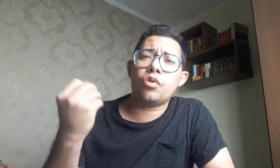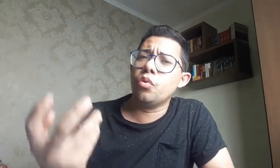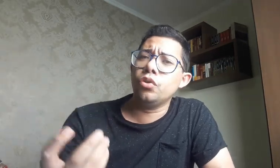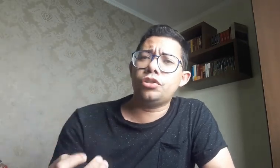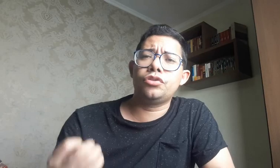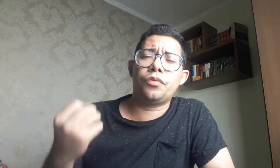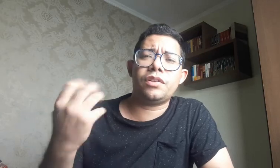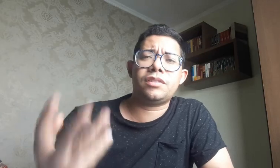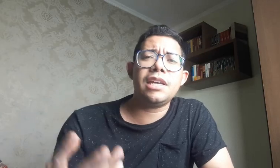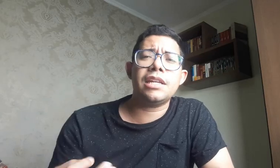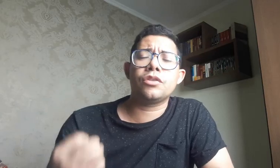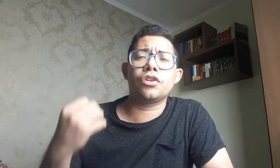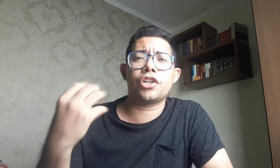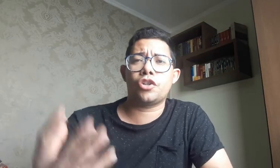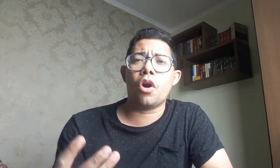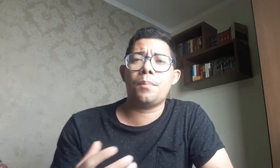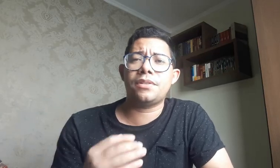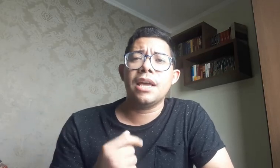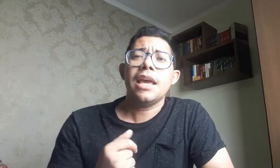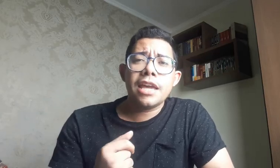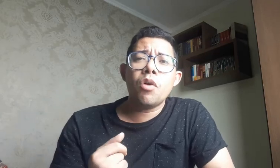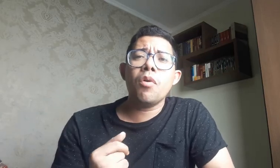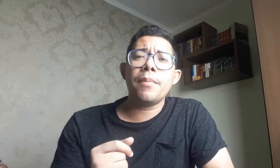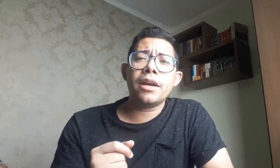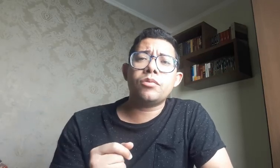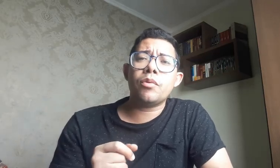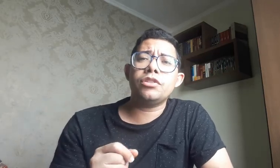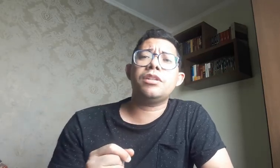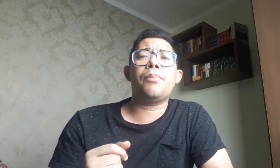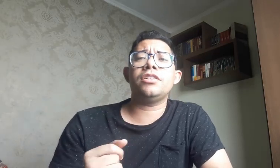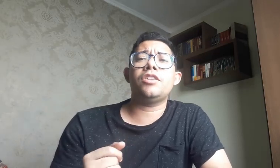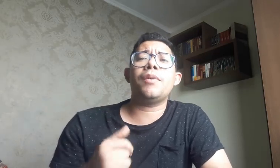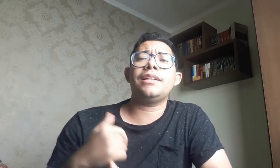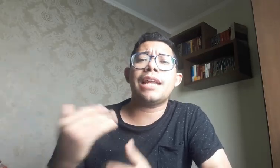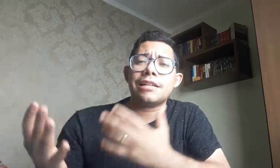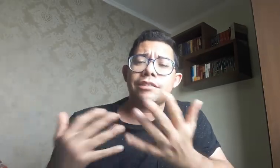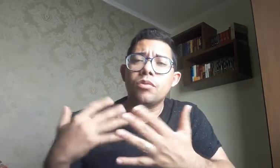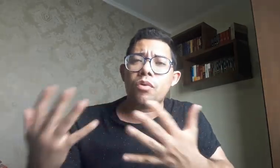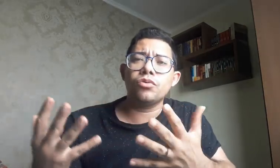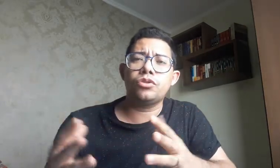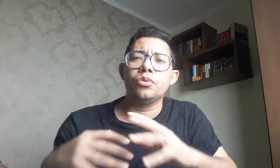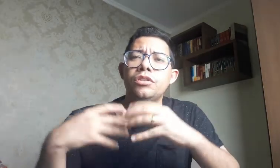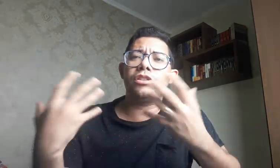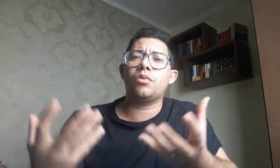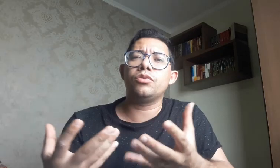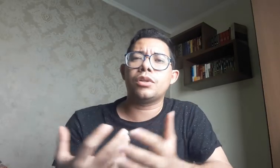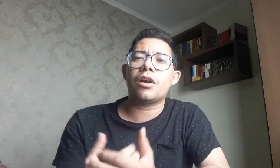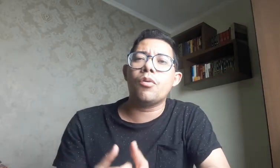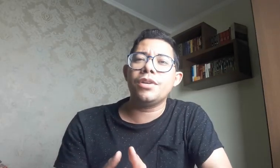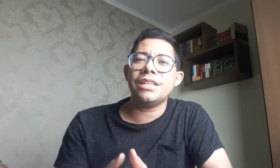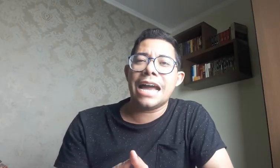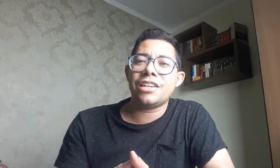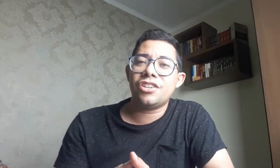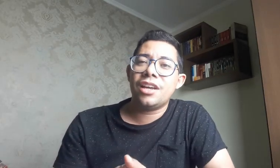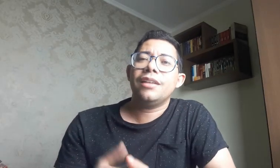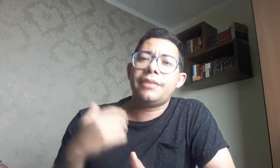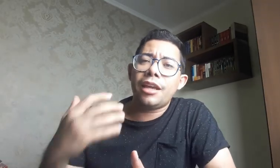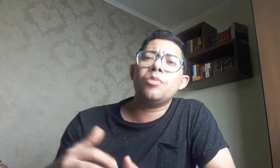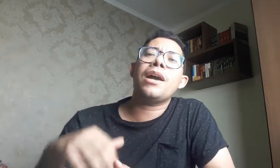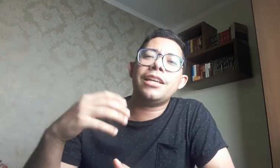cursos, oficinas, workshops. E é um momento onde você pode ter uma interação com os surdos e com toda a comunidade, tendo ainda